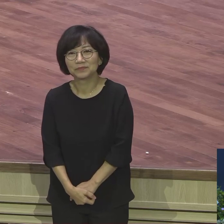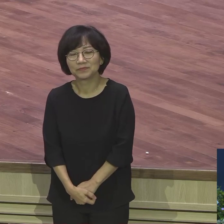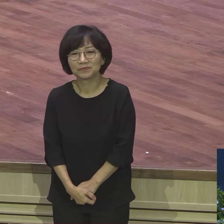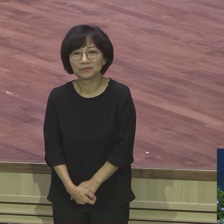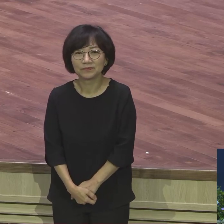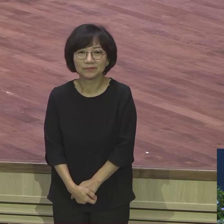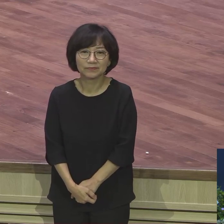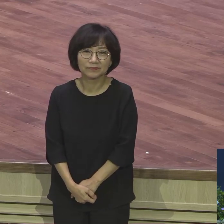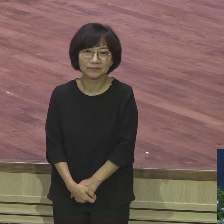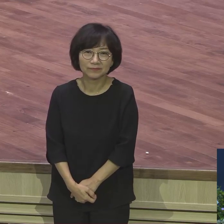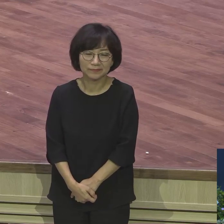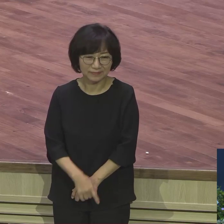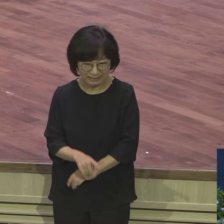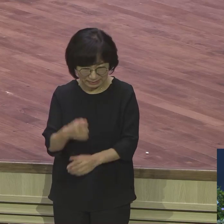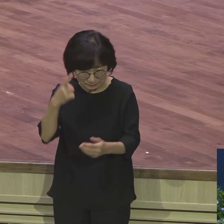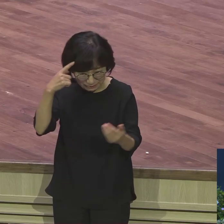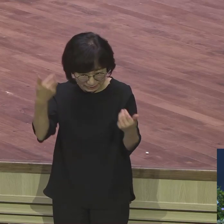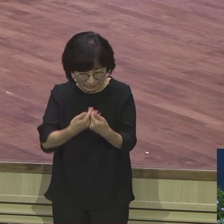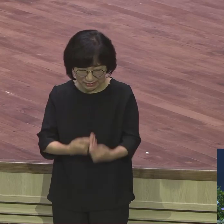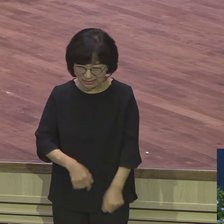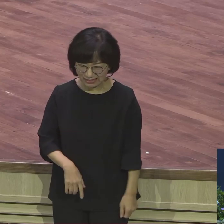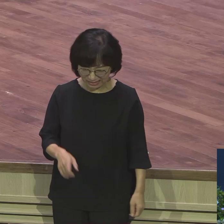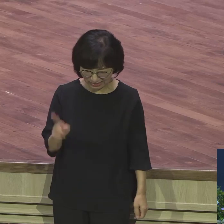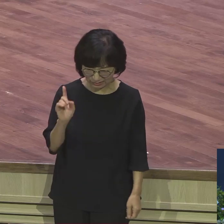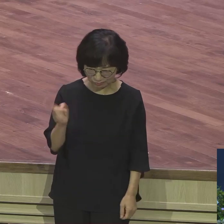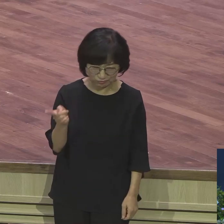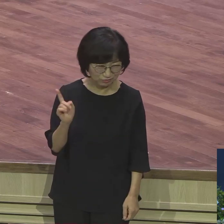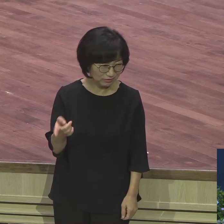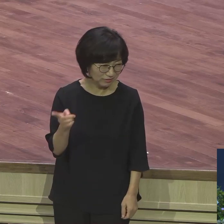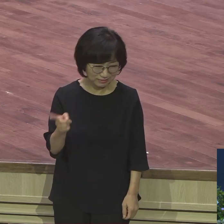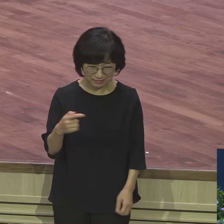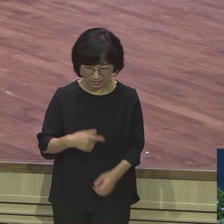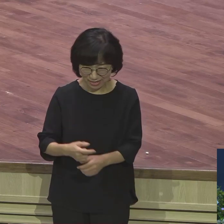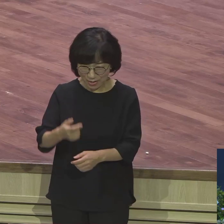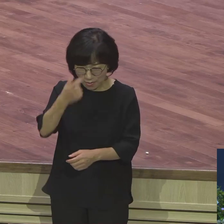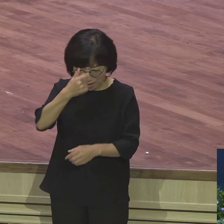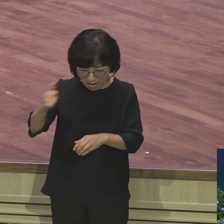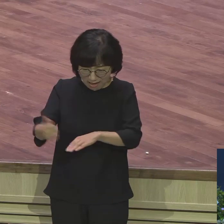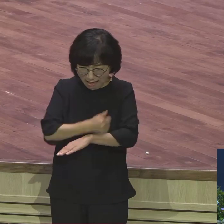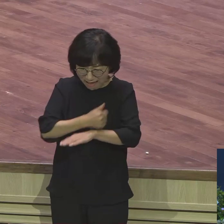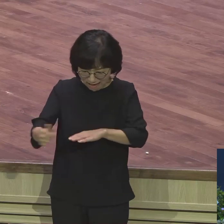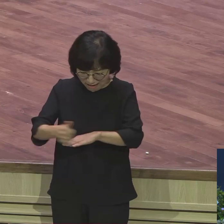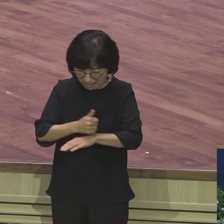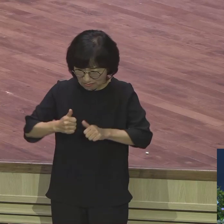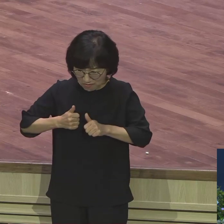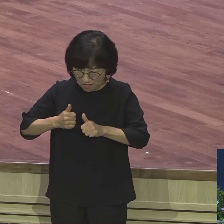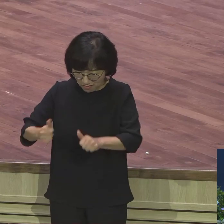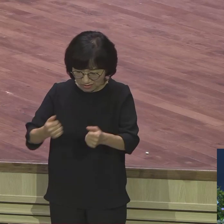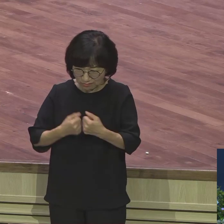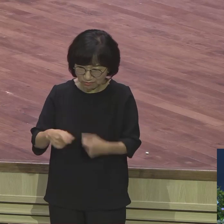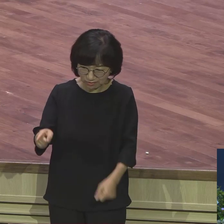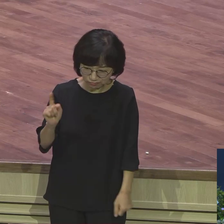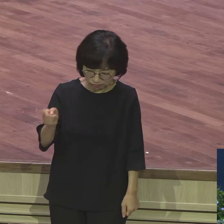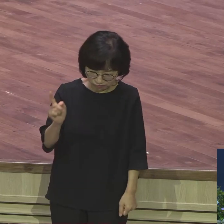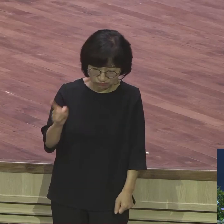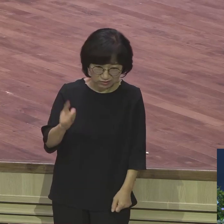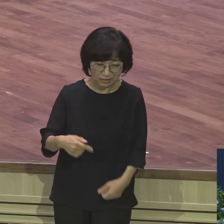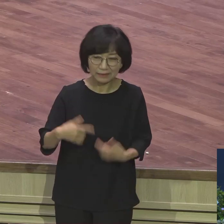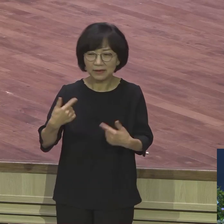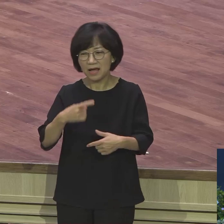반대로 어이구 너는 맨날 교회에 나가는데 네 꼴이 뭐냐 맨날 입에서 부정적인 말이라고